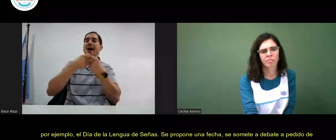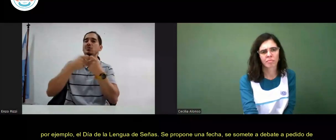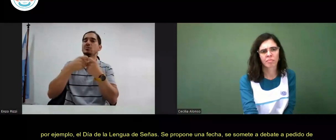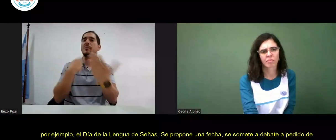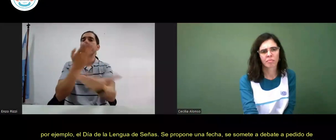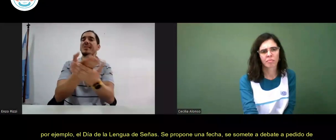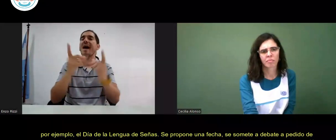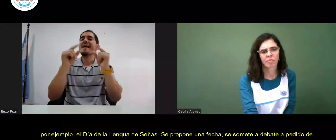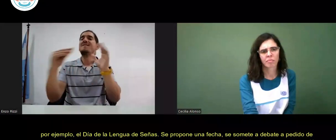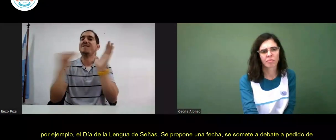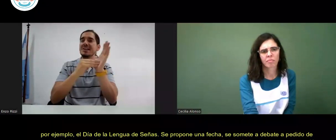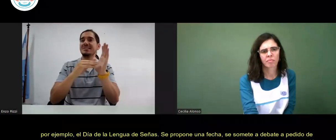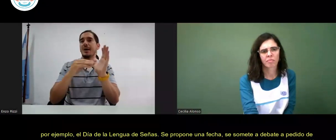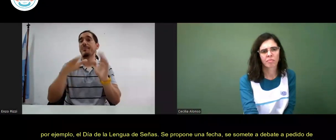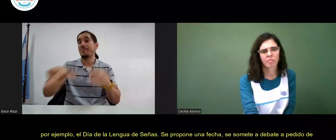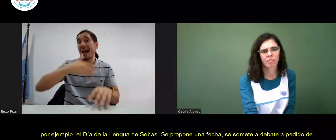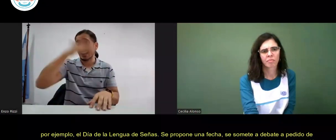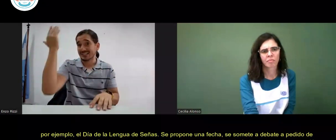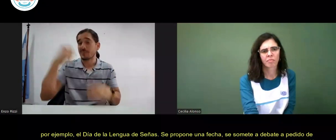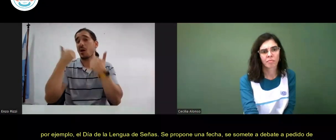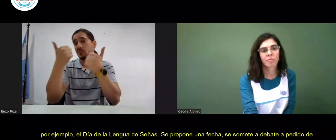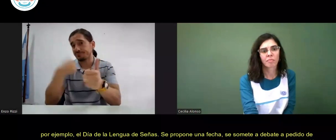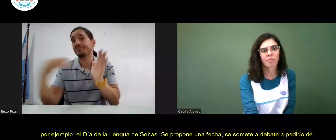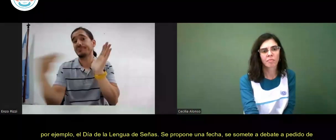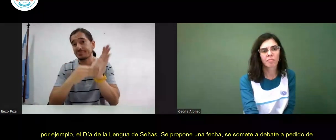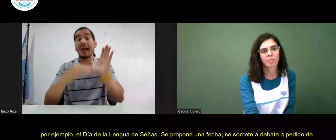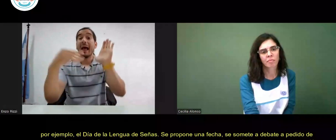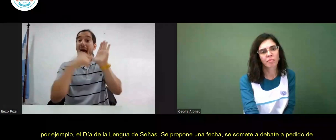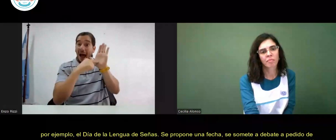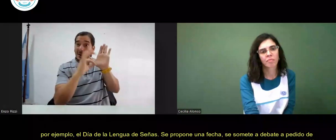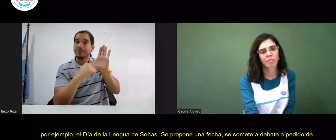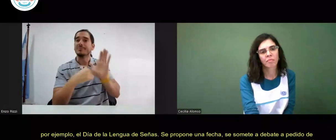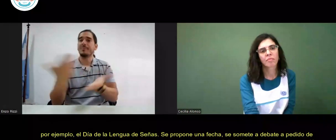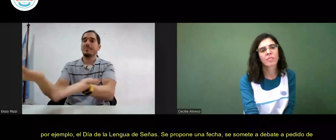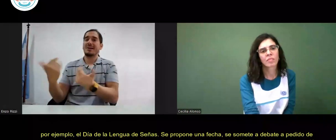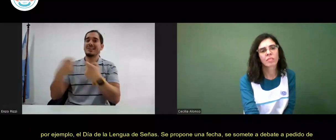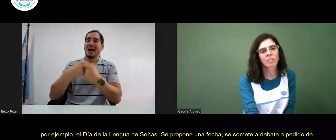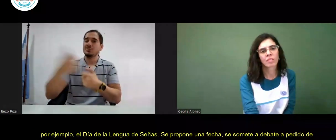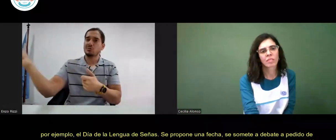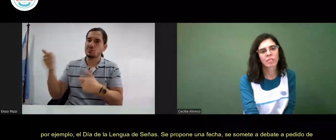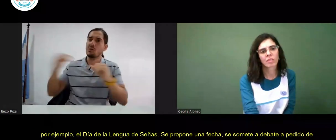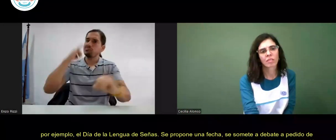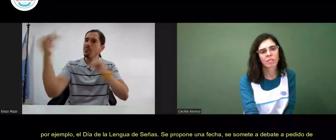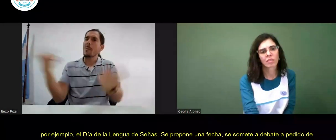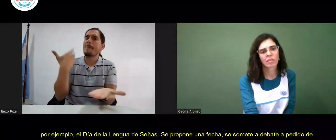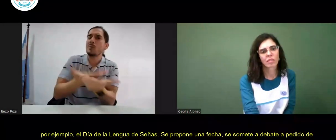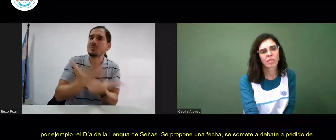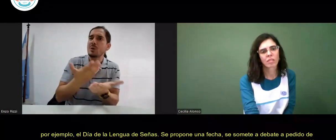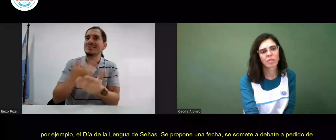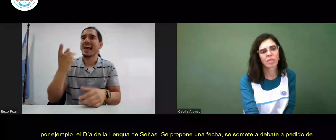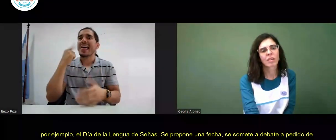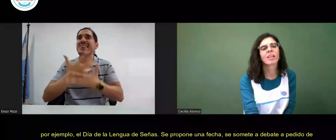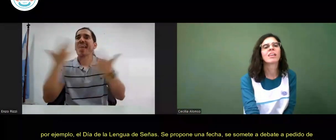se somete a debate a pedido de una asociación se defiende esa